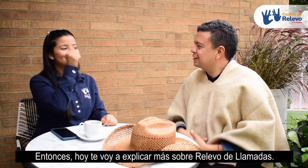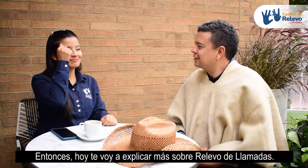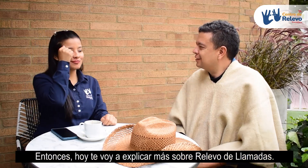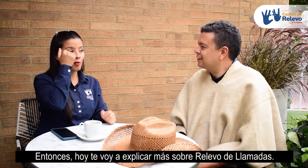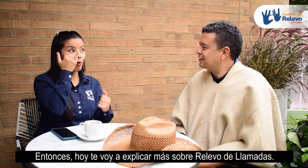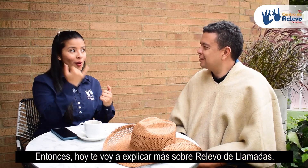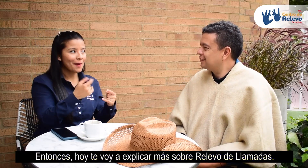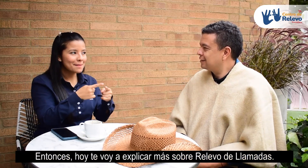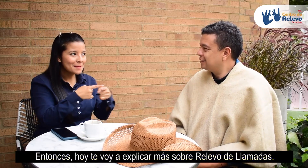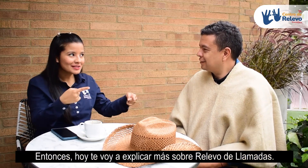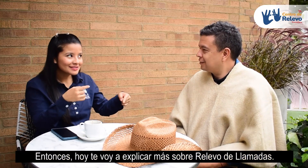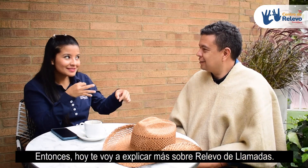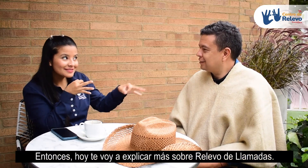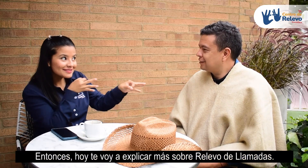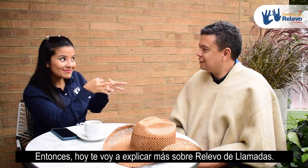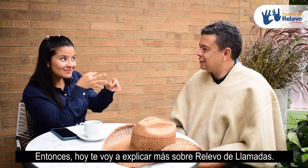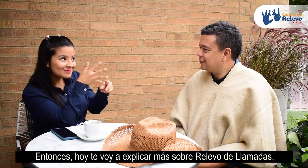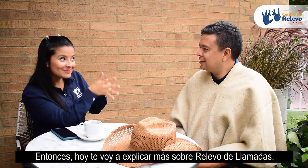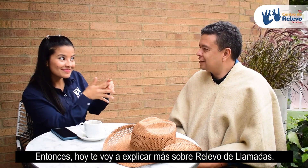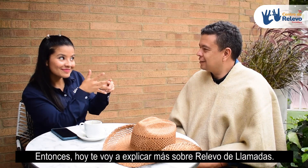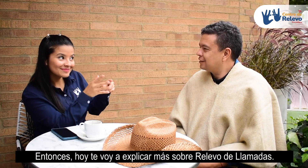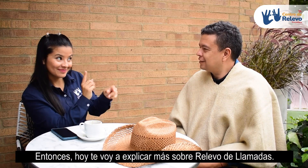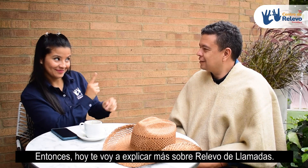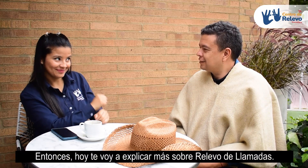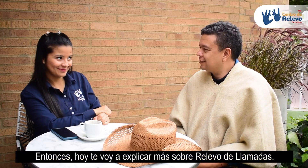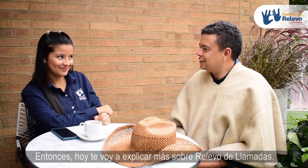Entonces hoy te voy a explicar más sobre relevo de llamadas